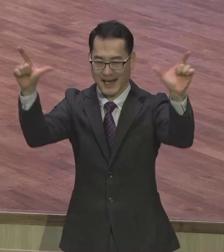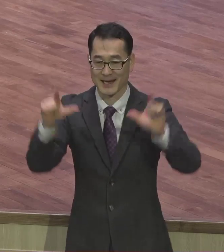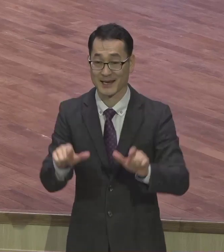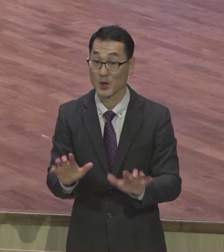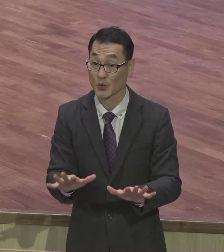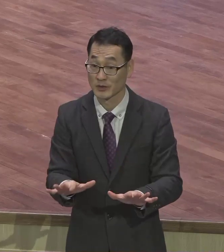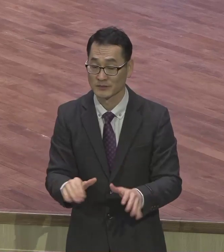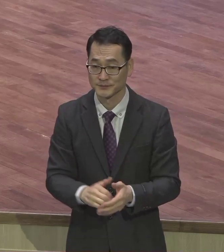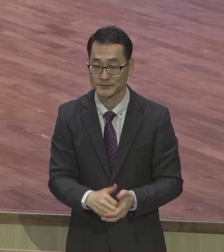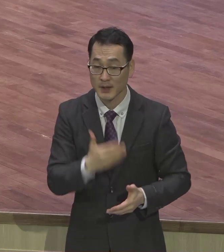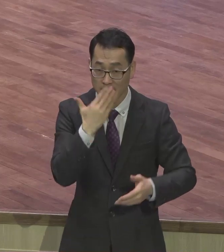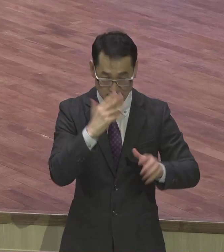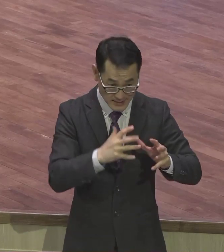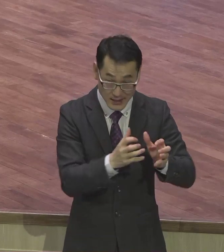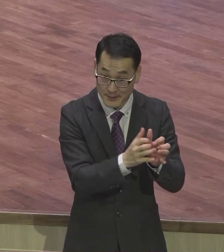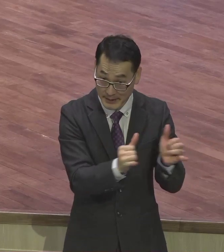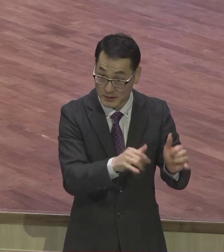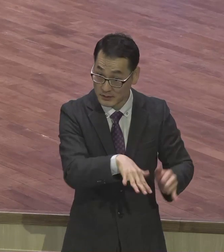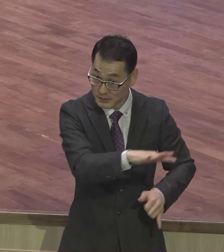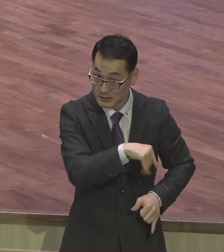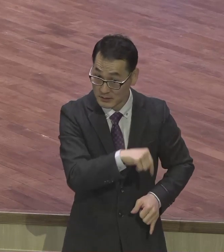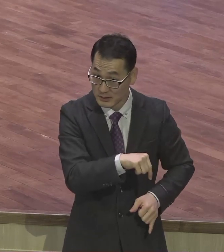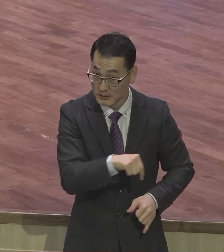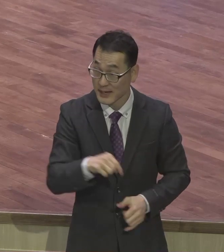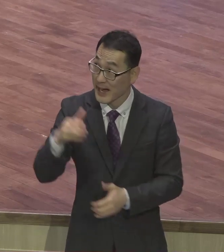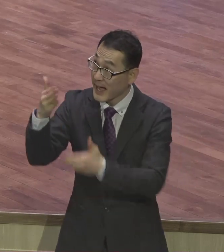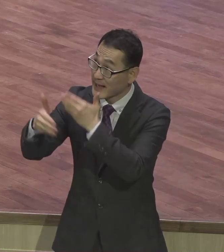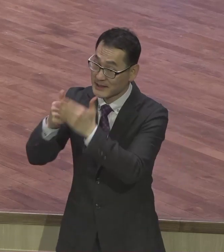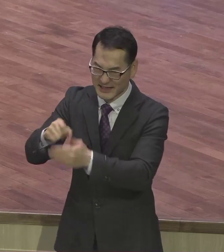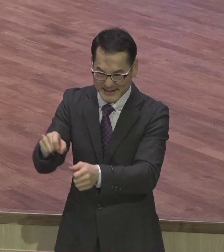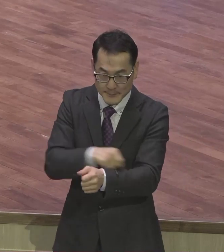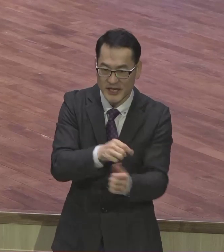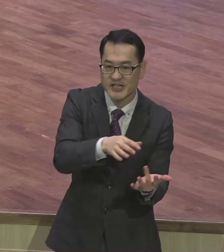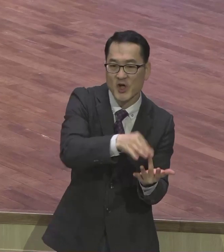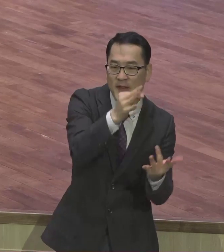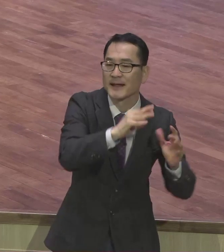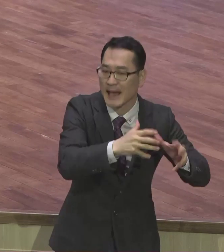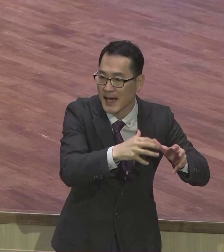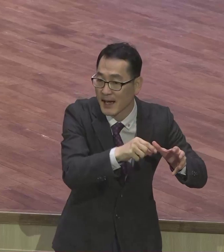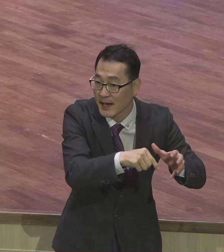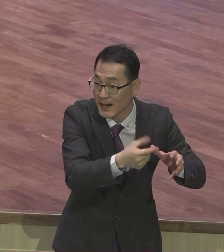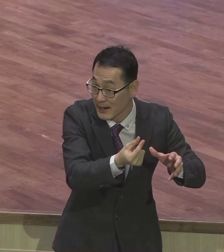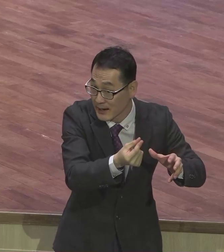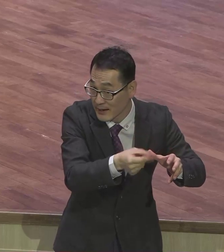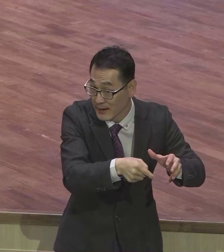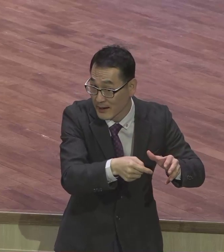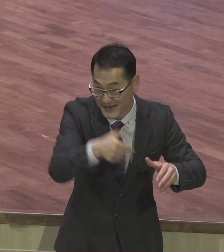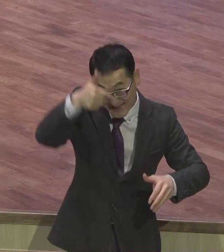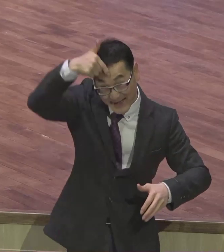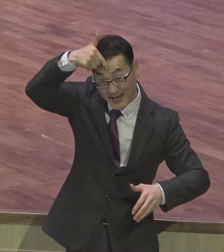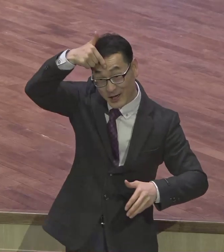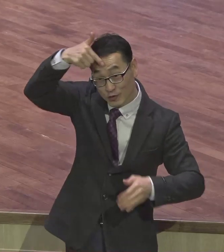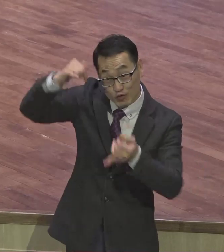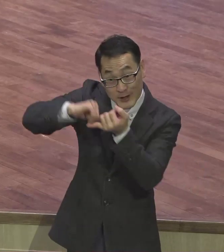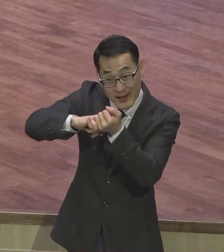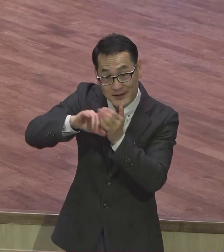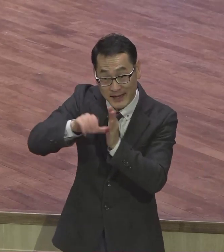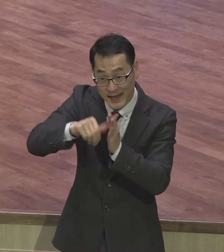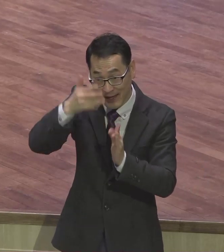지구상에 유일하게 선택된 민족이잖아요. 이스라엘 백성만 구약시대는 지금은 많은 구원설이지만